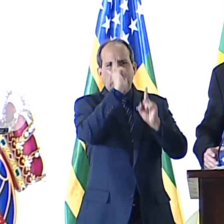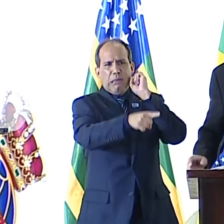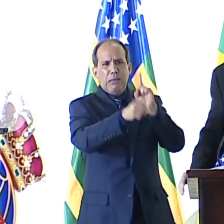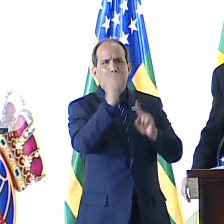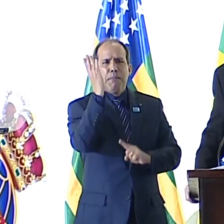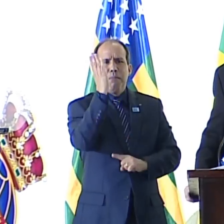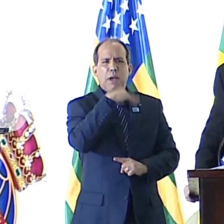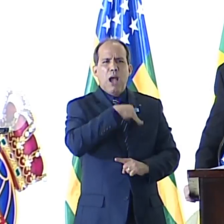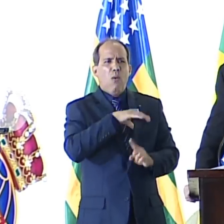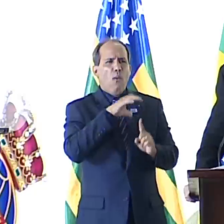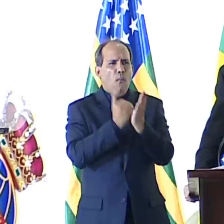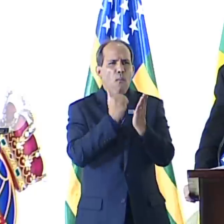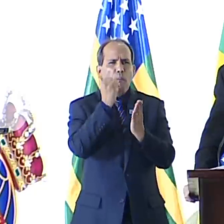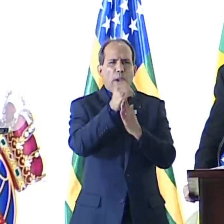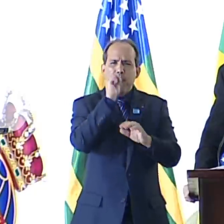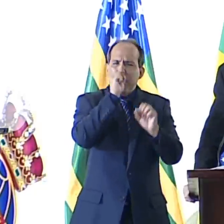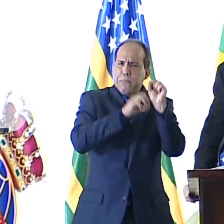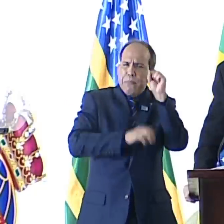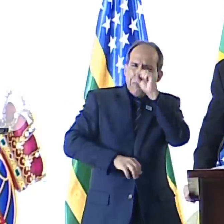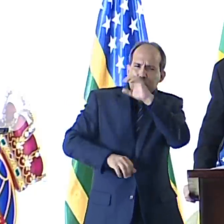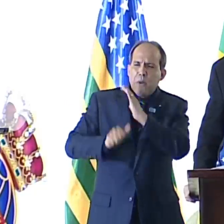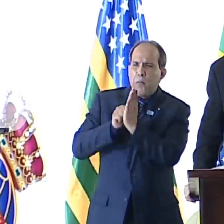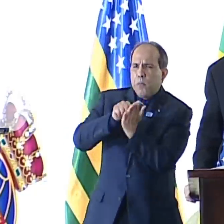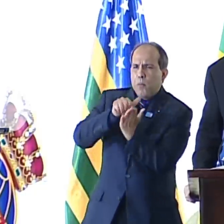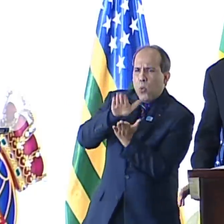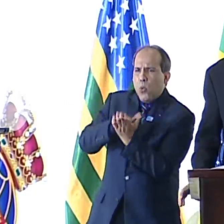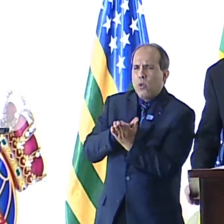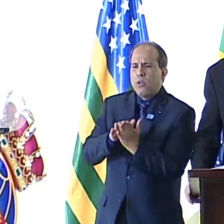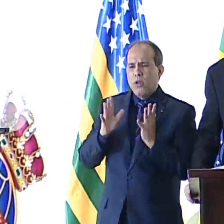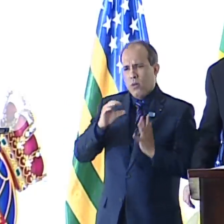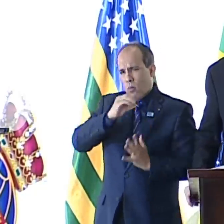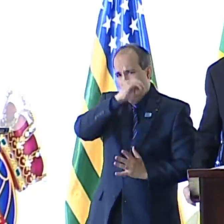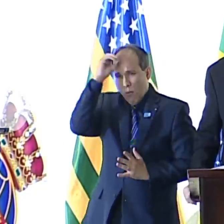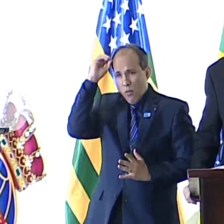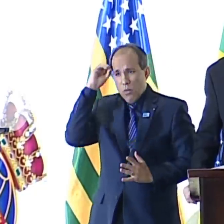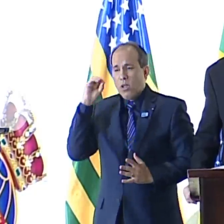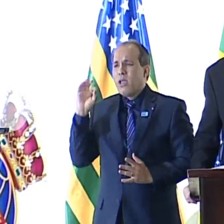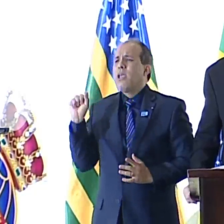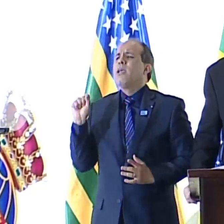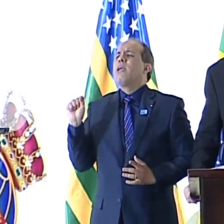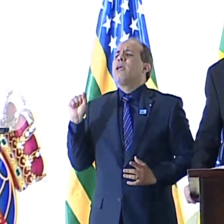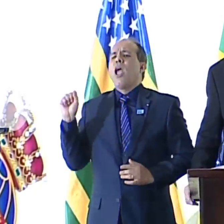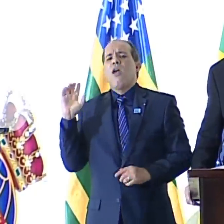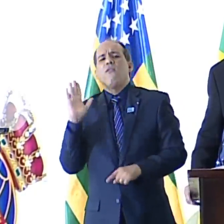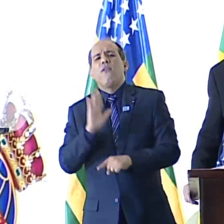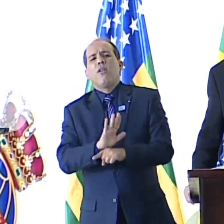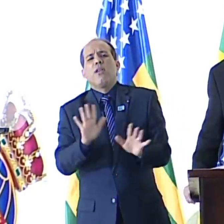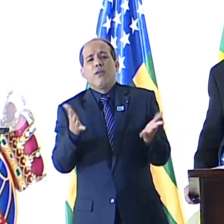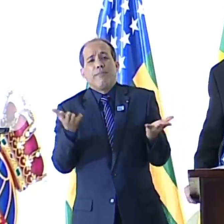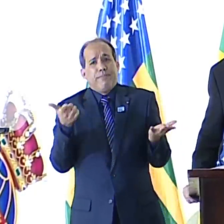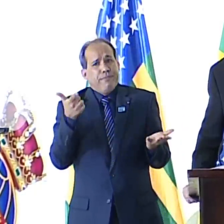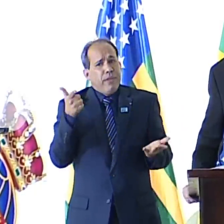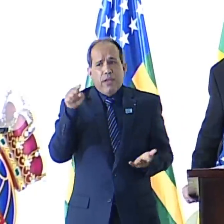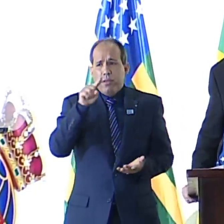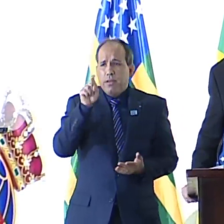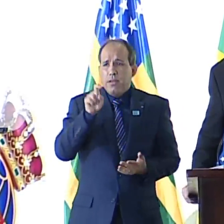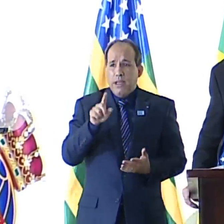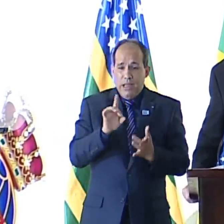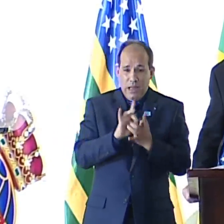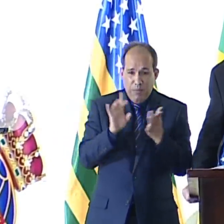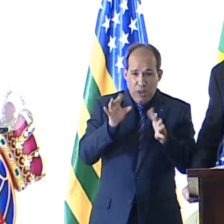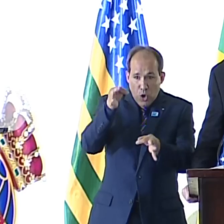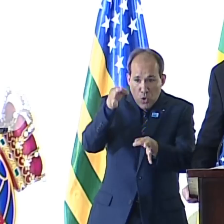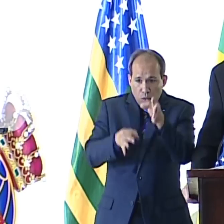pode premiar a brutalidade e punir a inocência. E não haverá ninguém para contestá-la. Tanto a liberdade quanto a justiça,